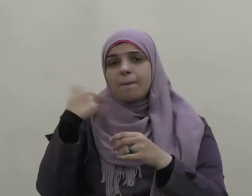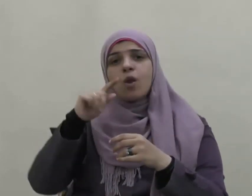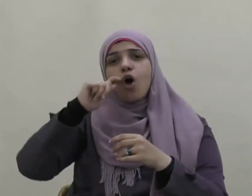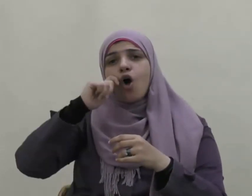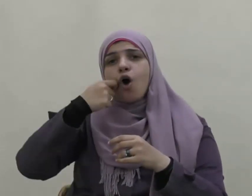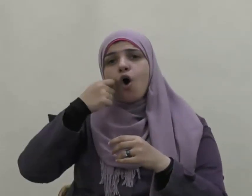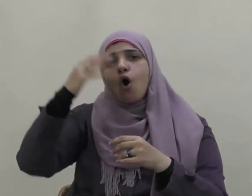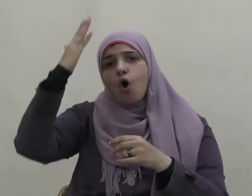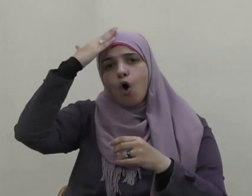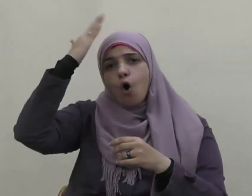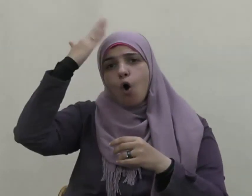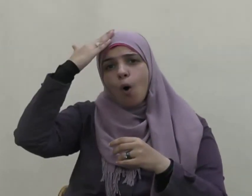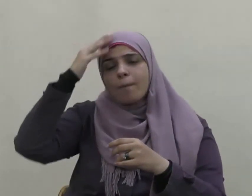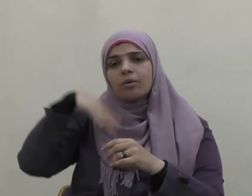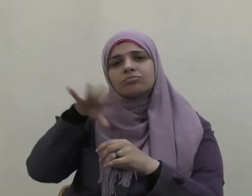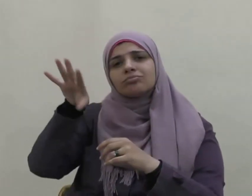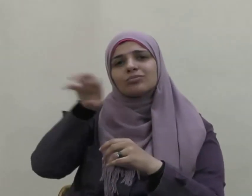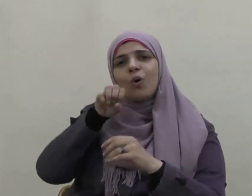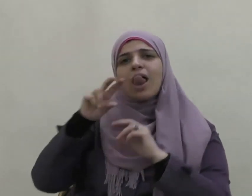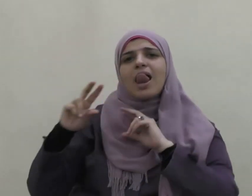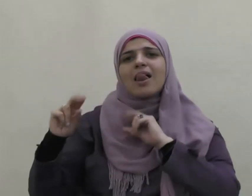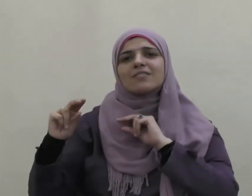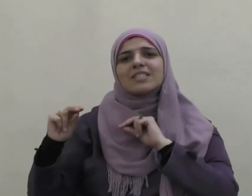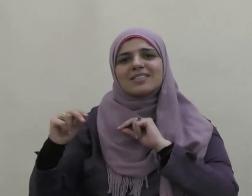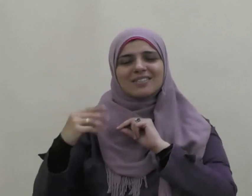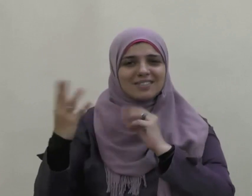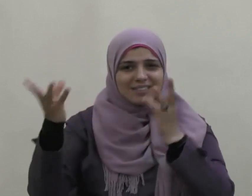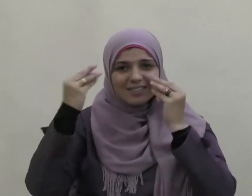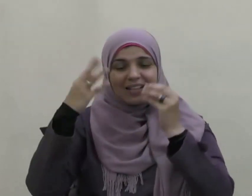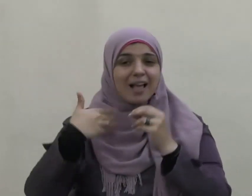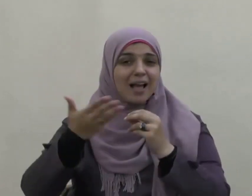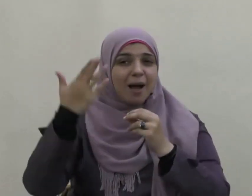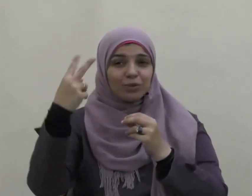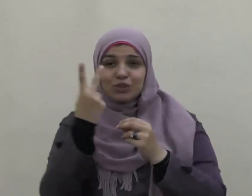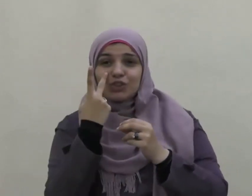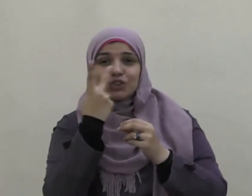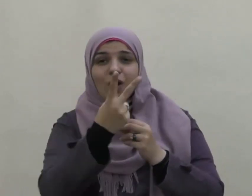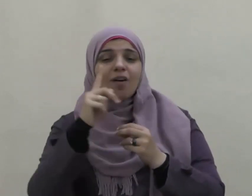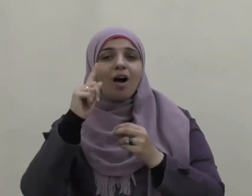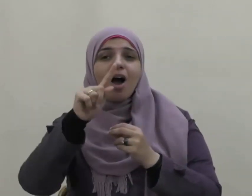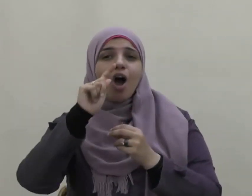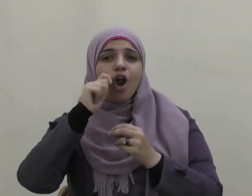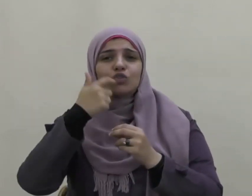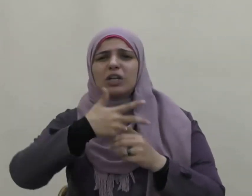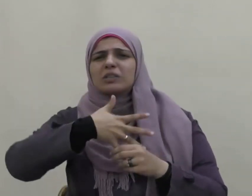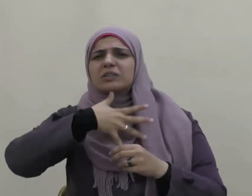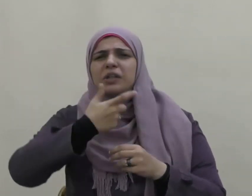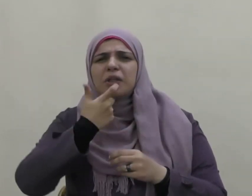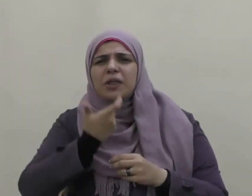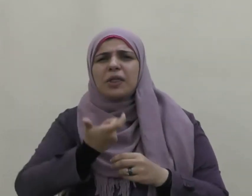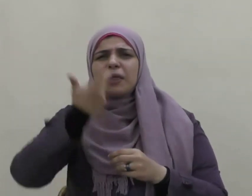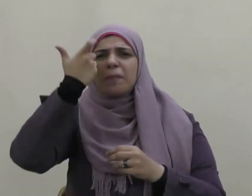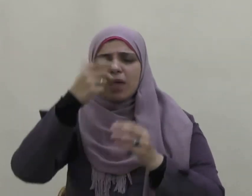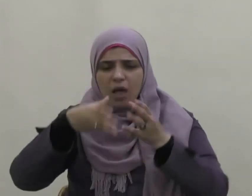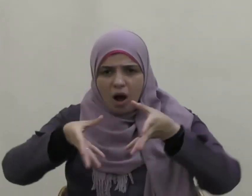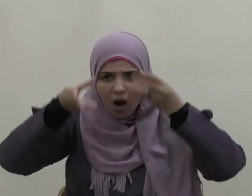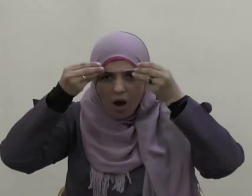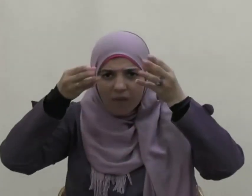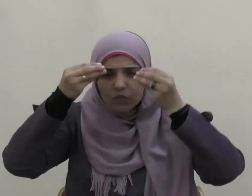بن الخطاب رضي الله عنه عندما رأى رجلا مسنا من أهل الكتاب يتكفف الناس